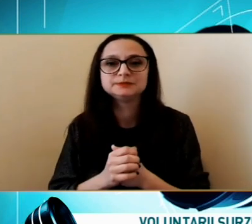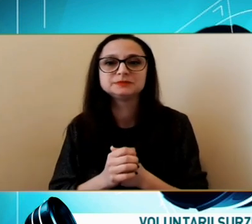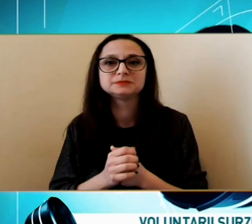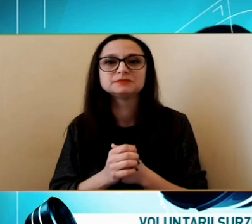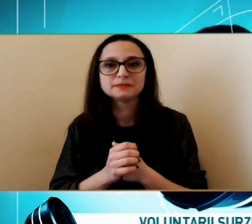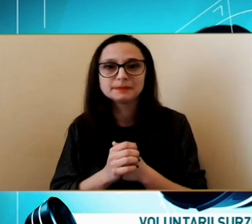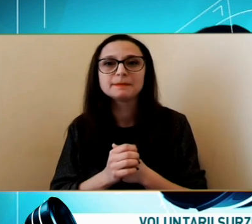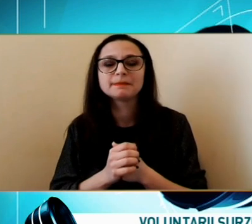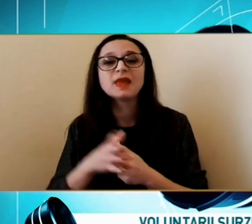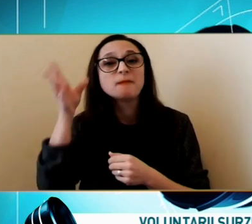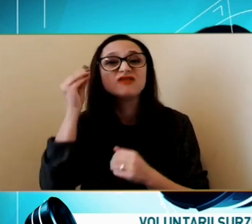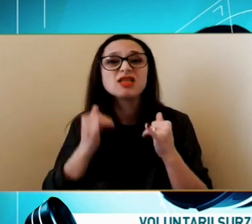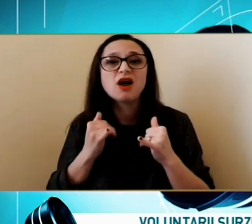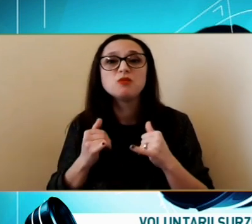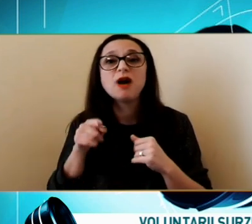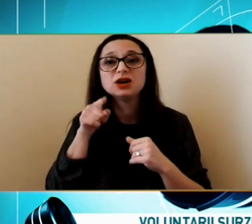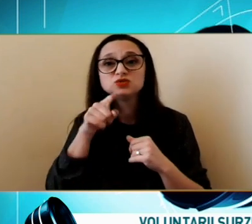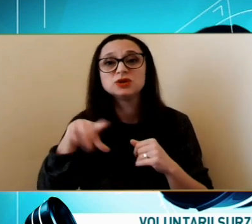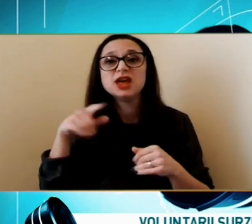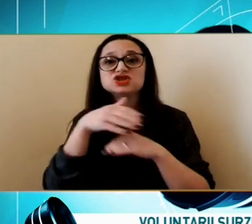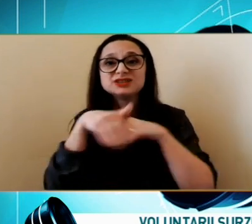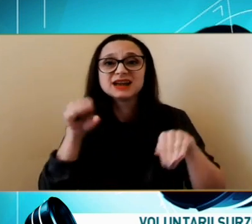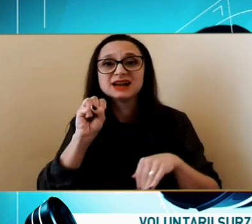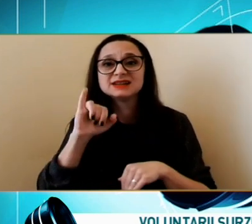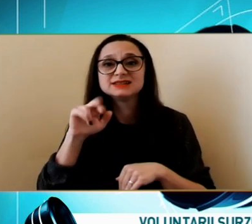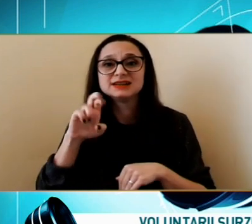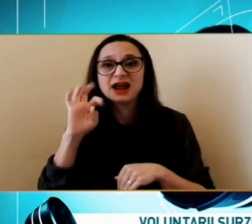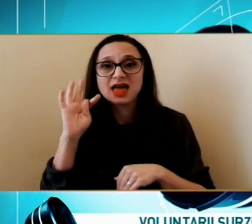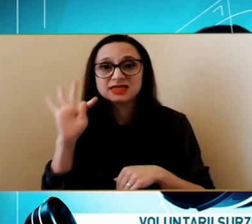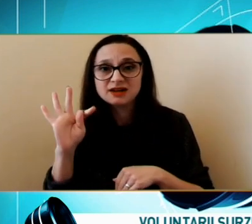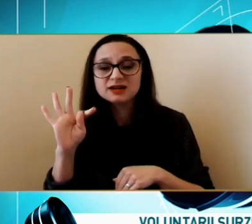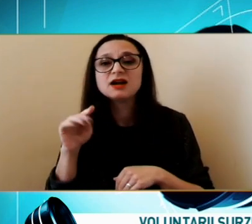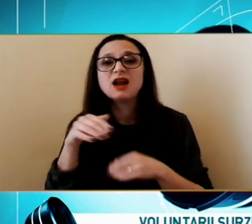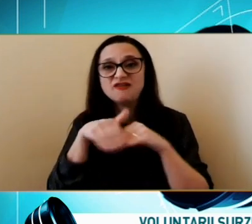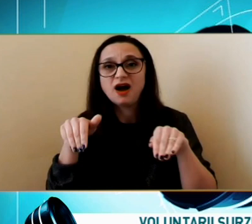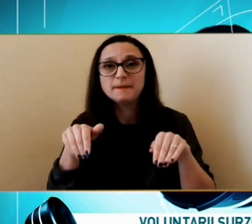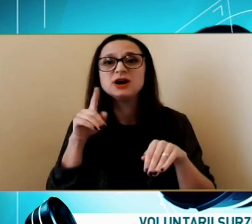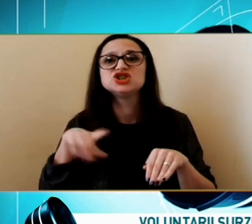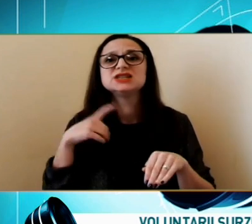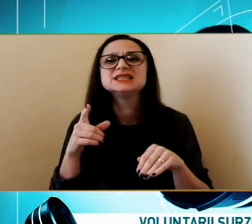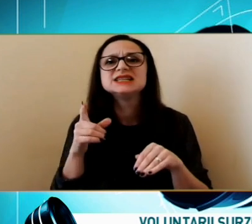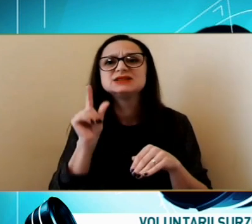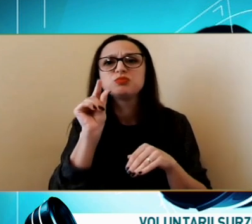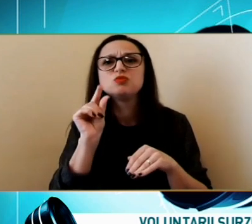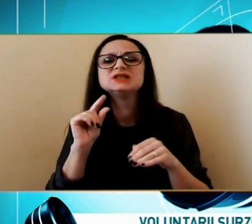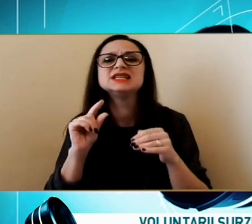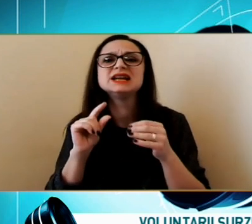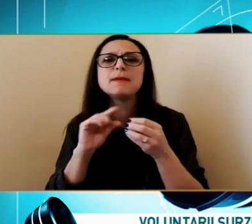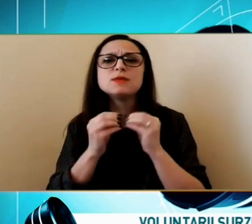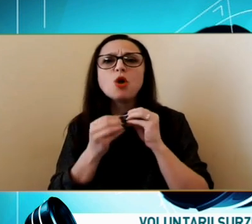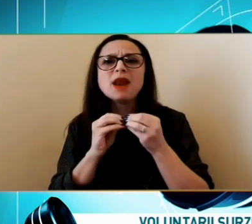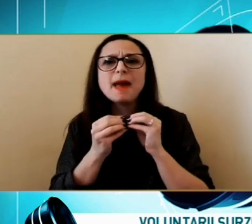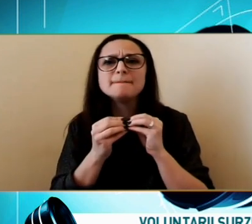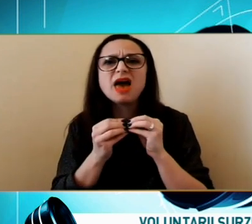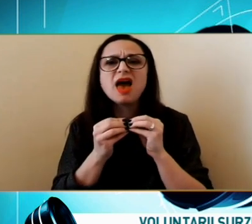vă aflați În puncturile Frontieră De la Siret Acolo sunt Probleme Din când în când Sunt